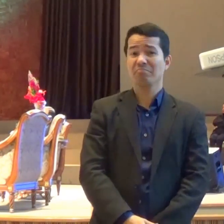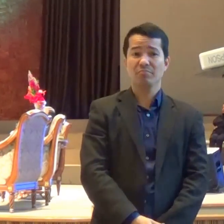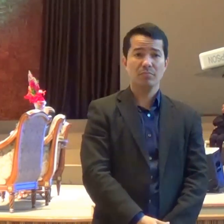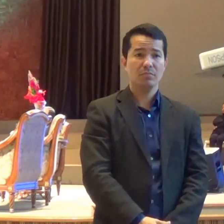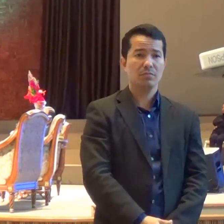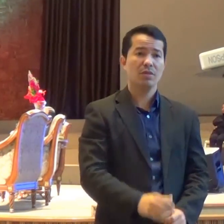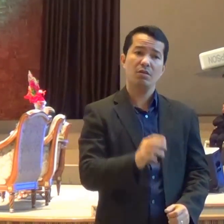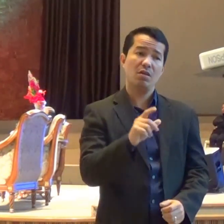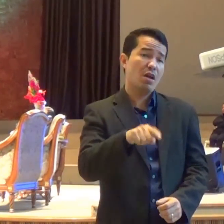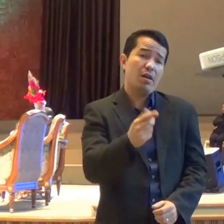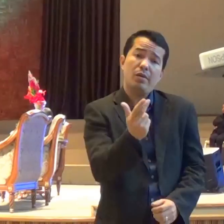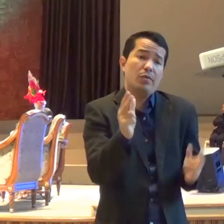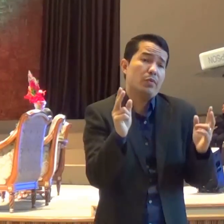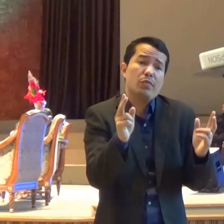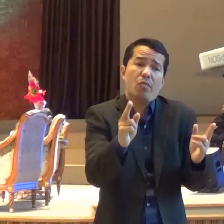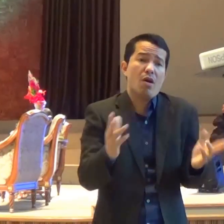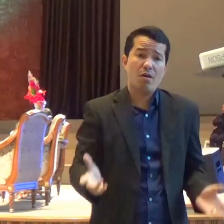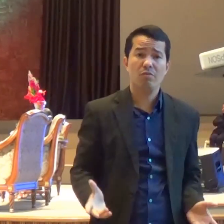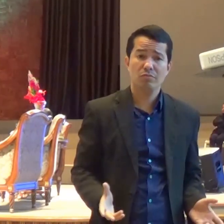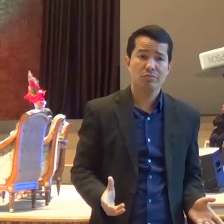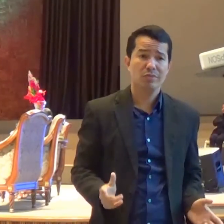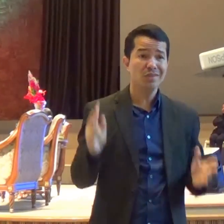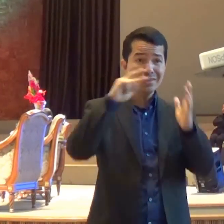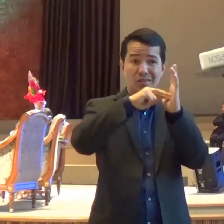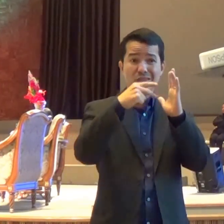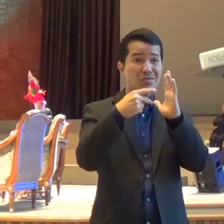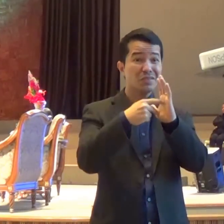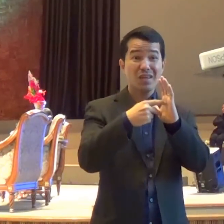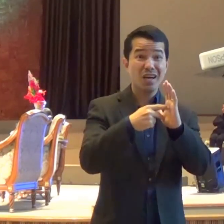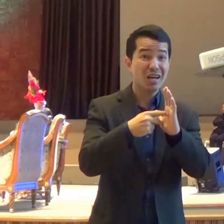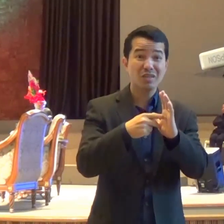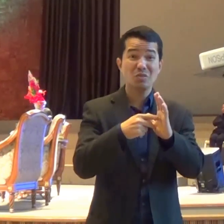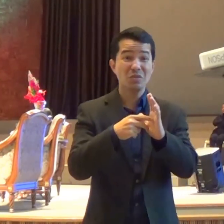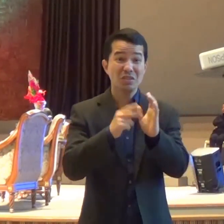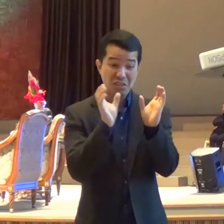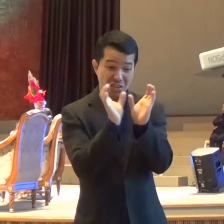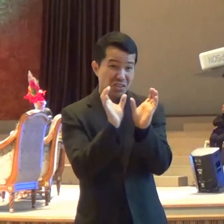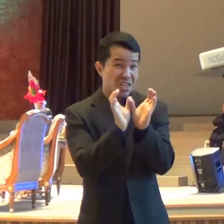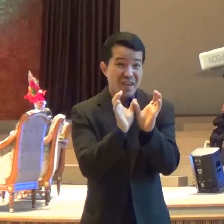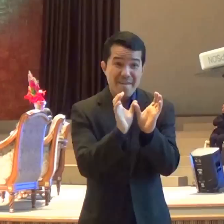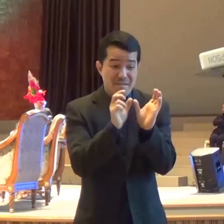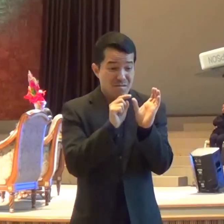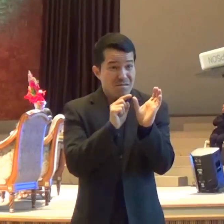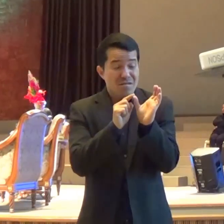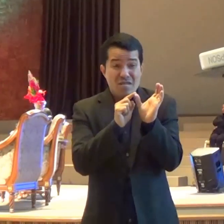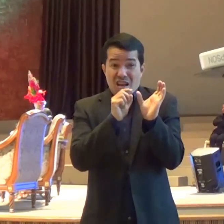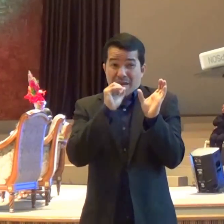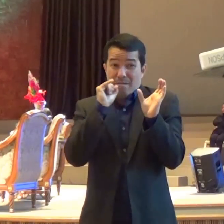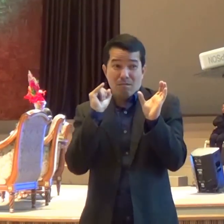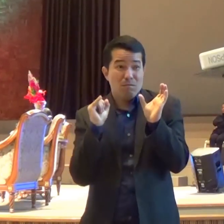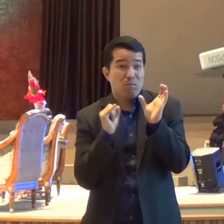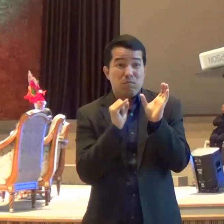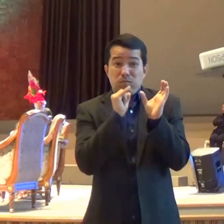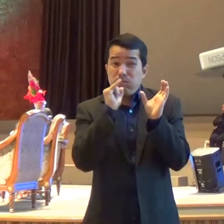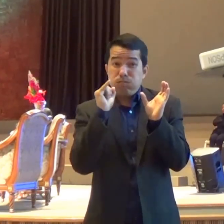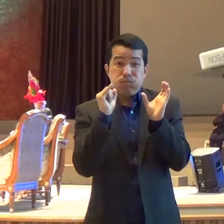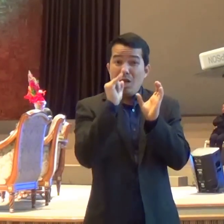Não tem sentido Só tem sentido Se o meu coração Estiver cheio De fé